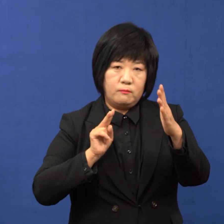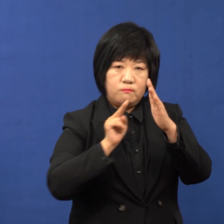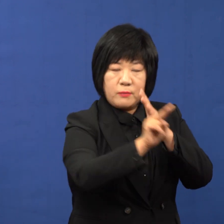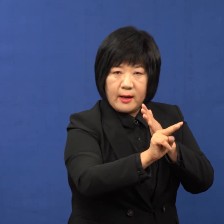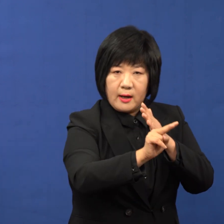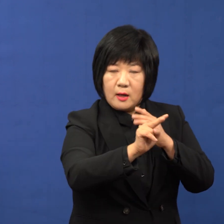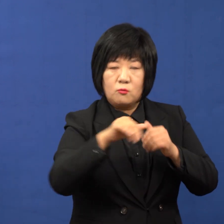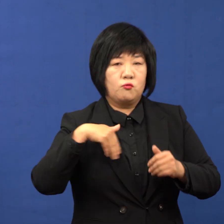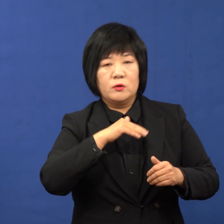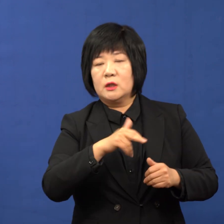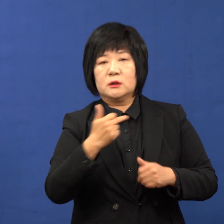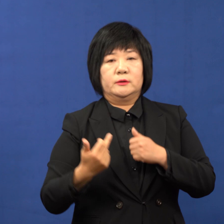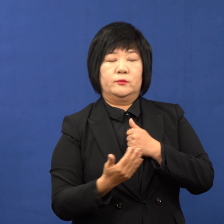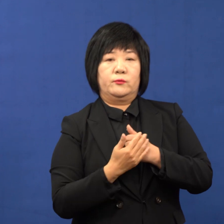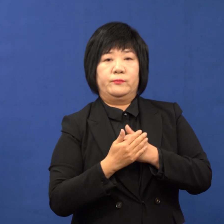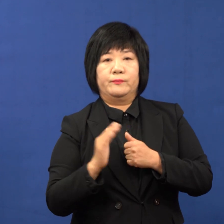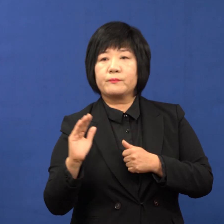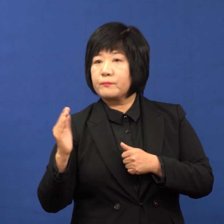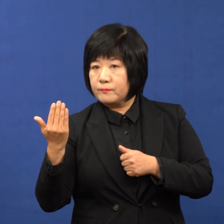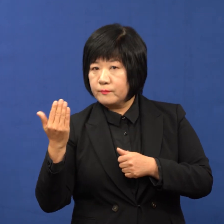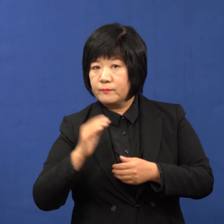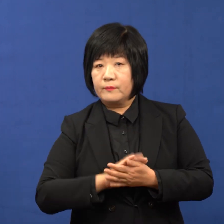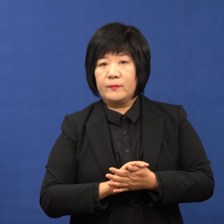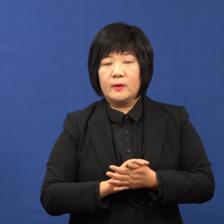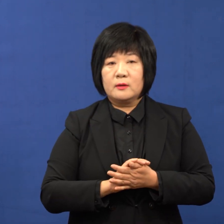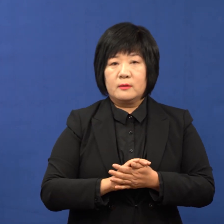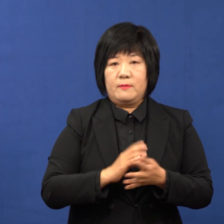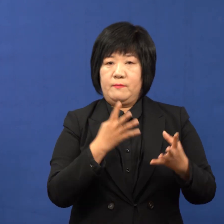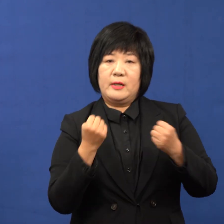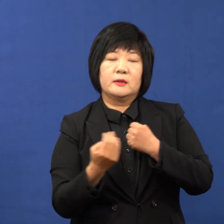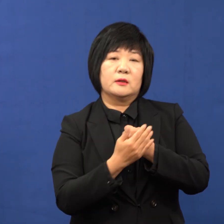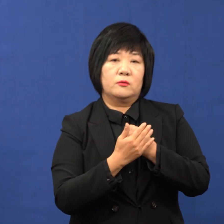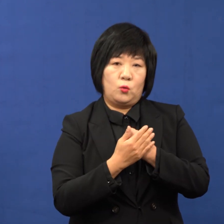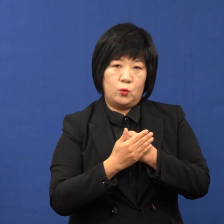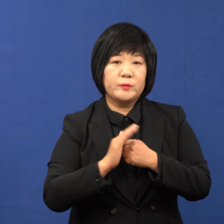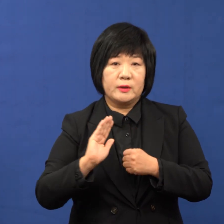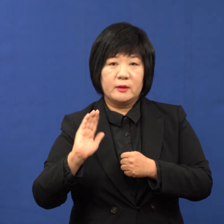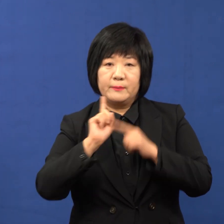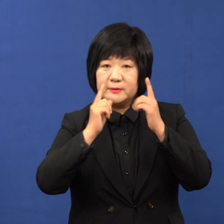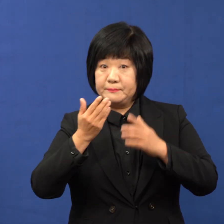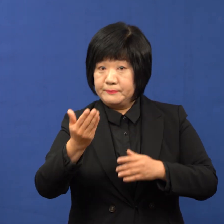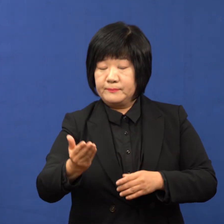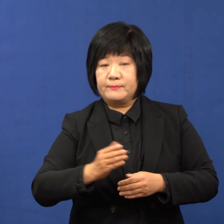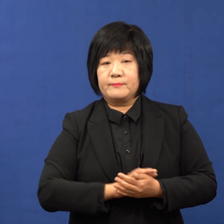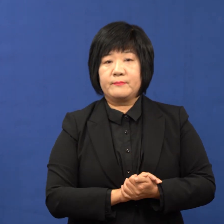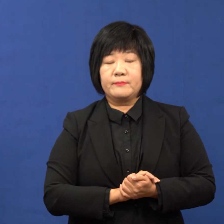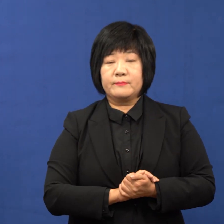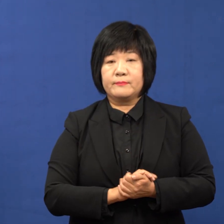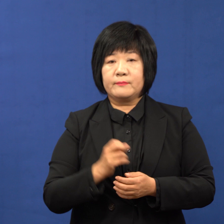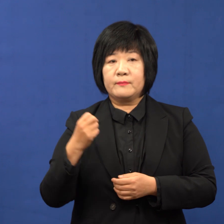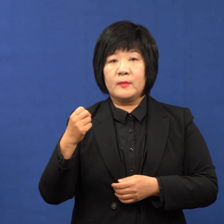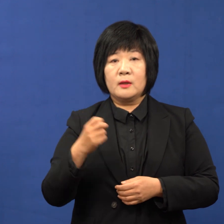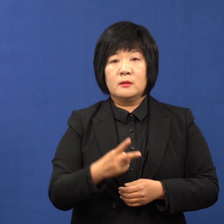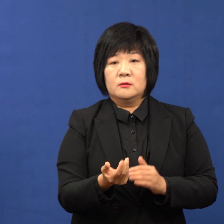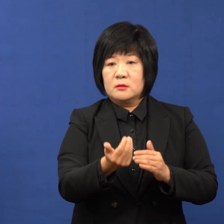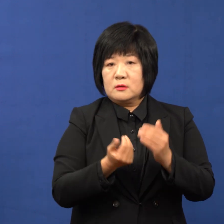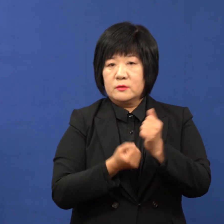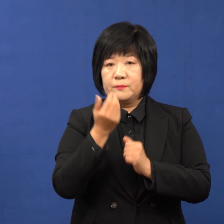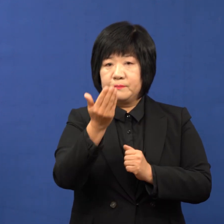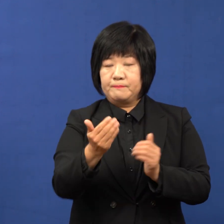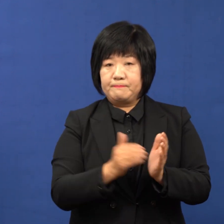저희들한테는 큰 힘이 되었고 그런 게 참 많이 도움이 됐다는 말씀을 먼저 드립니다. 그리고 제가 앞서